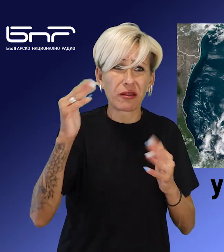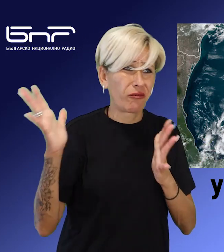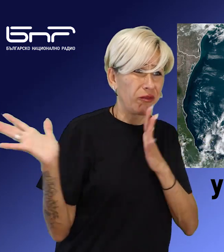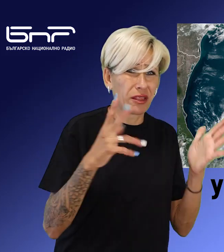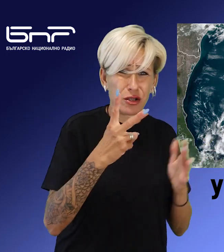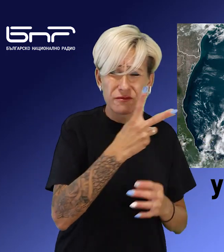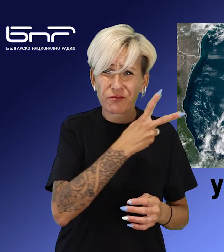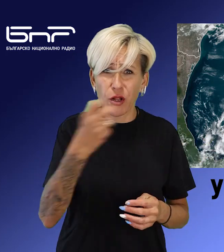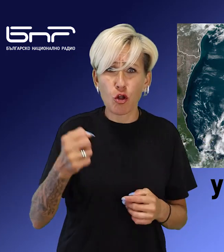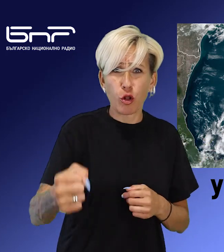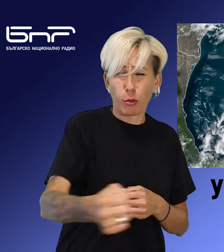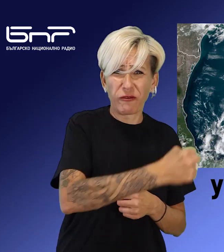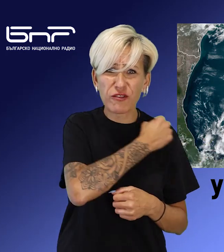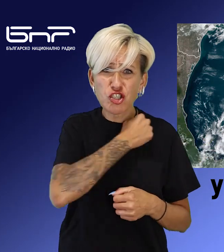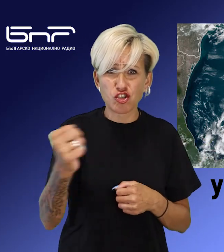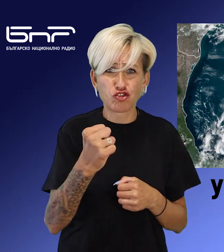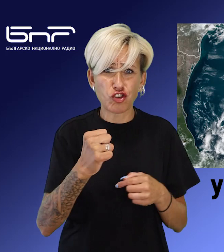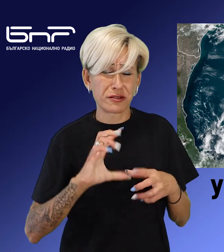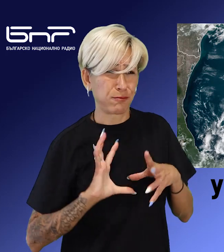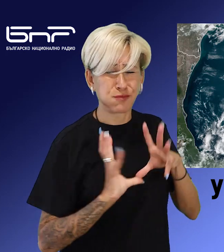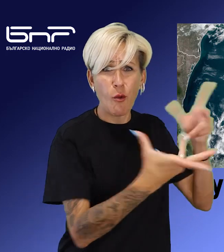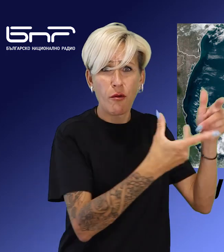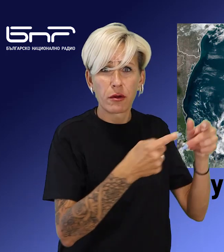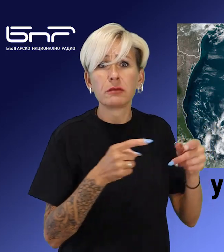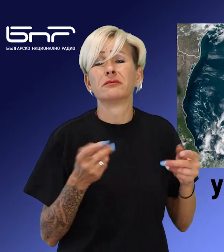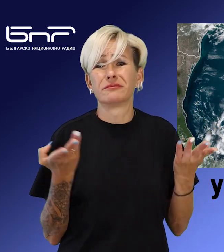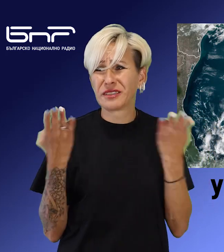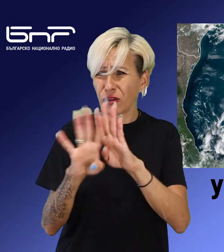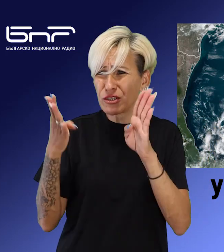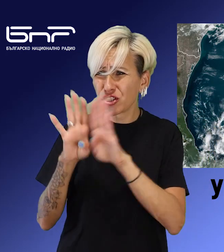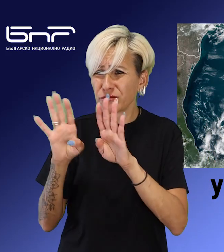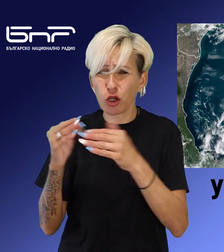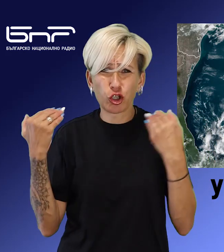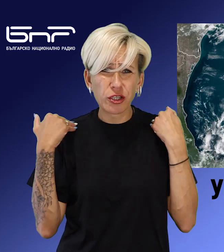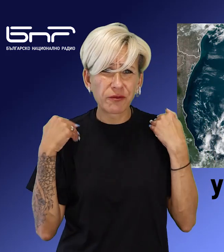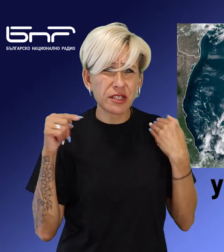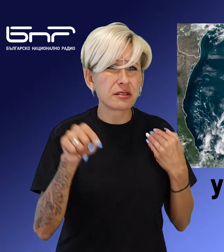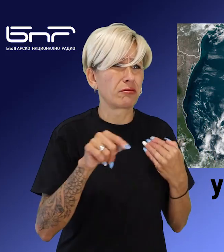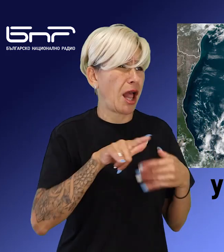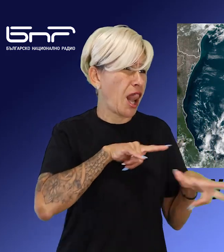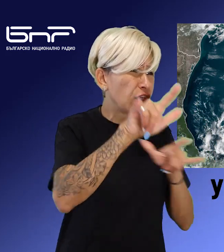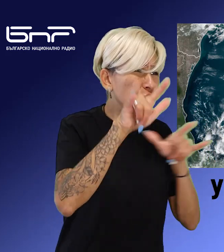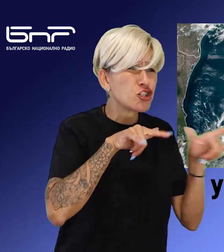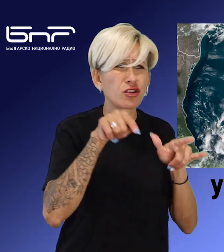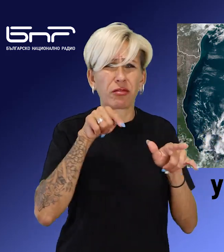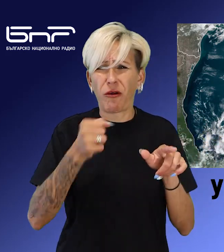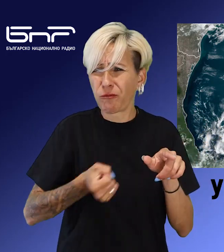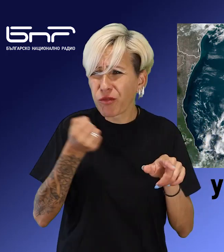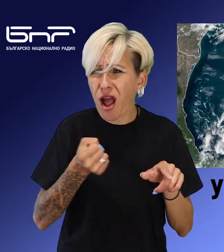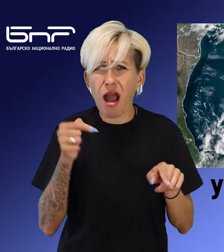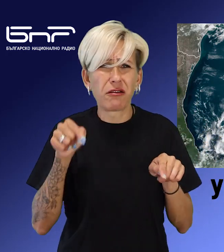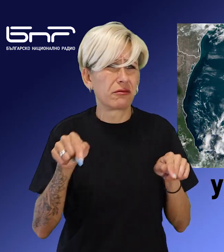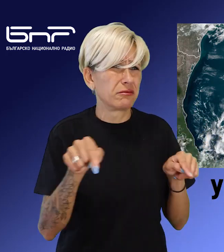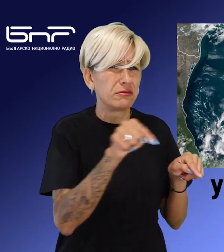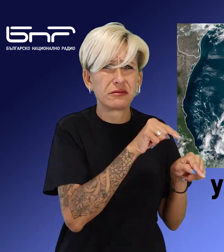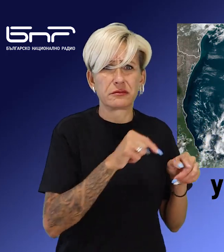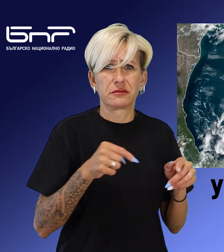час. Затворени са десетки училища и университети, както и няколко летища и железопътни линии. Губернаторът на Флорида, Ром Десантис,